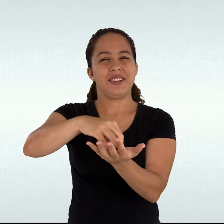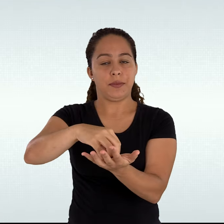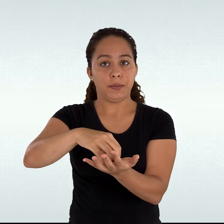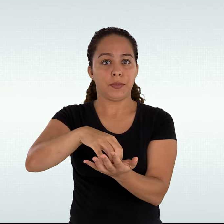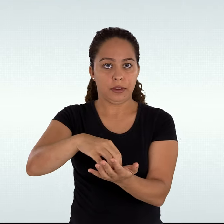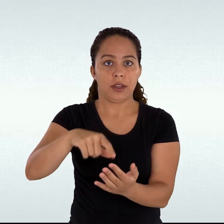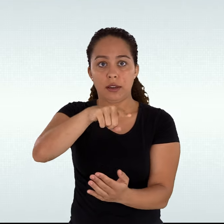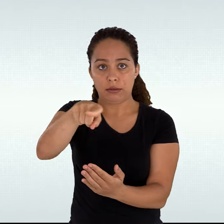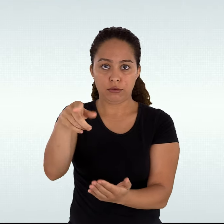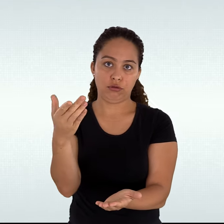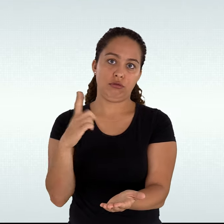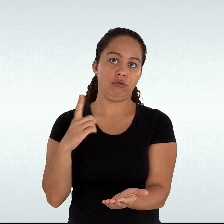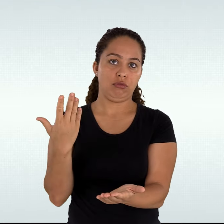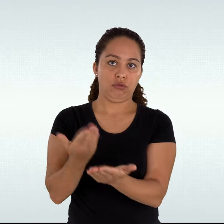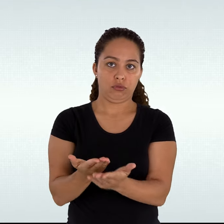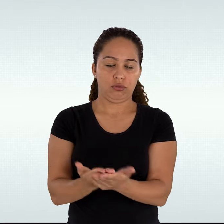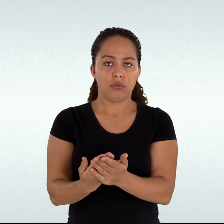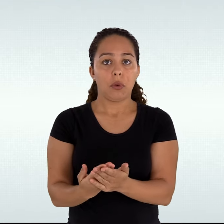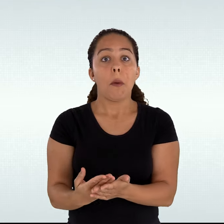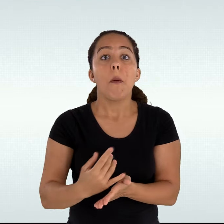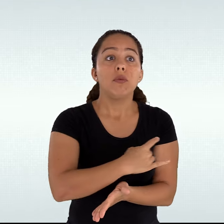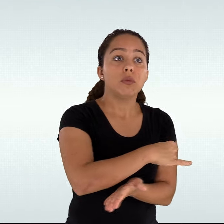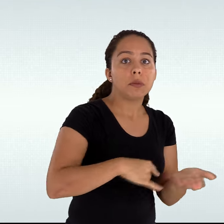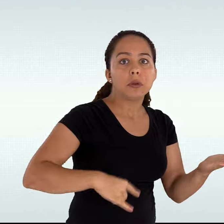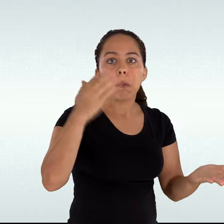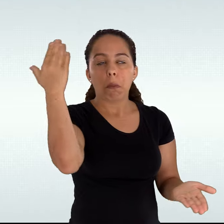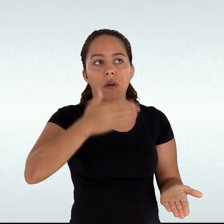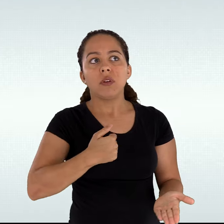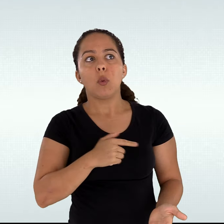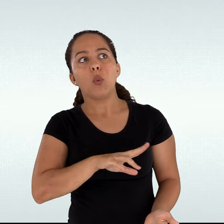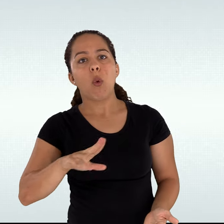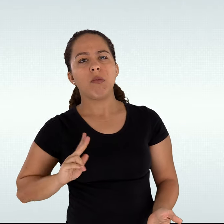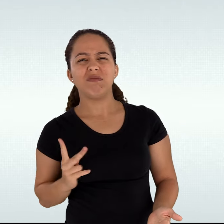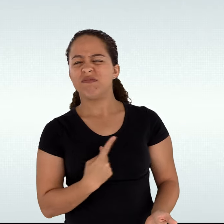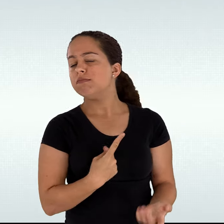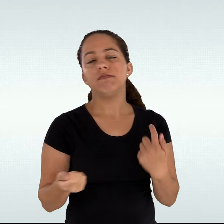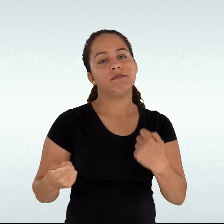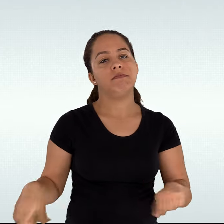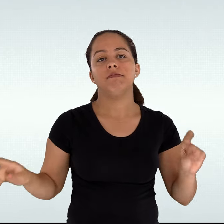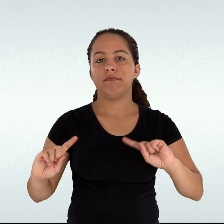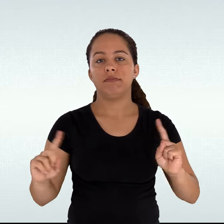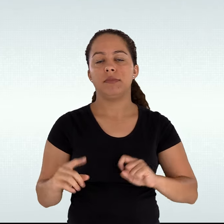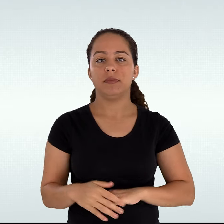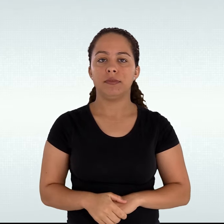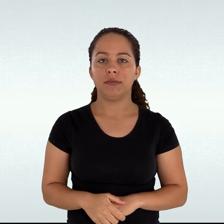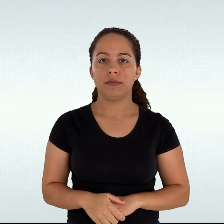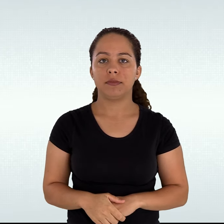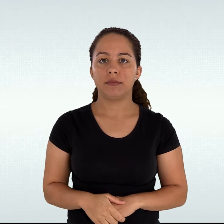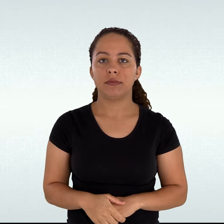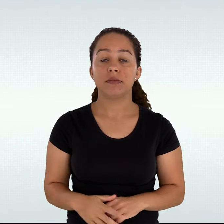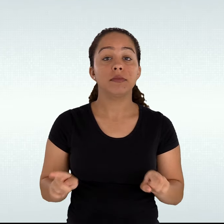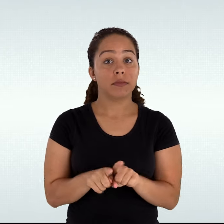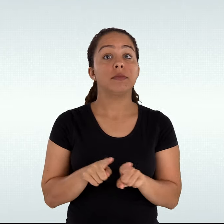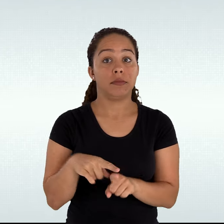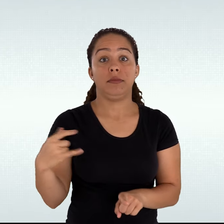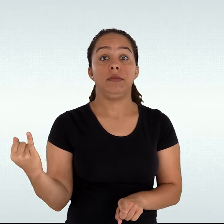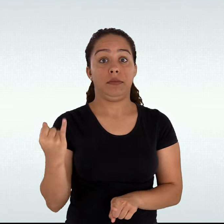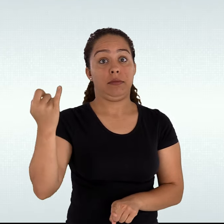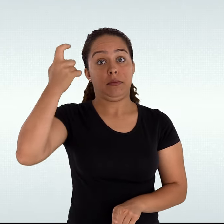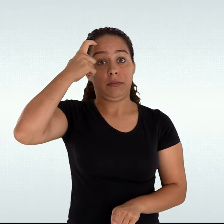estuda, sem necessidade de documentação comprobatória. Vale ressaltar que os alunos menores de 18